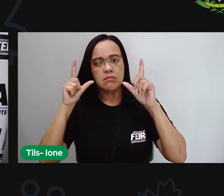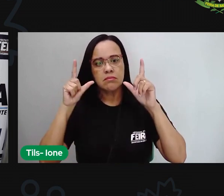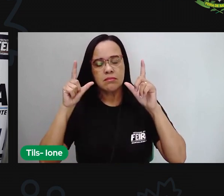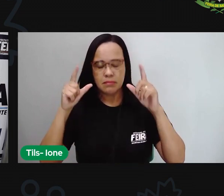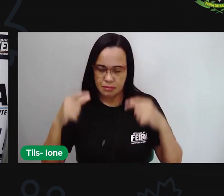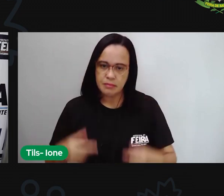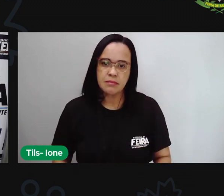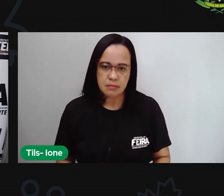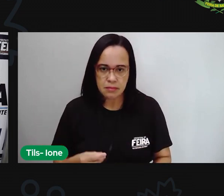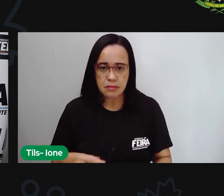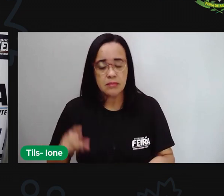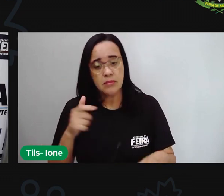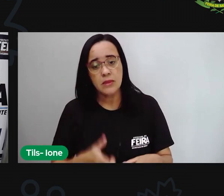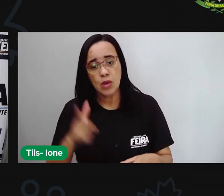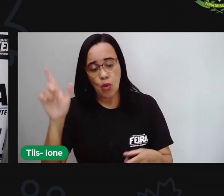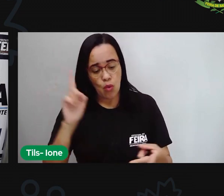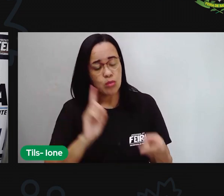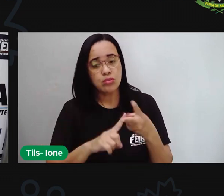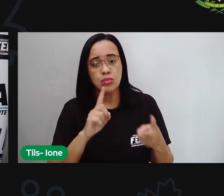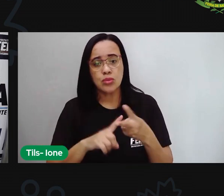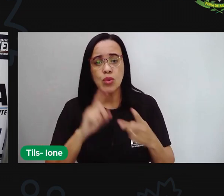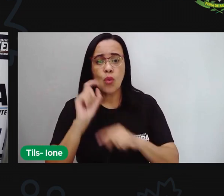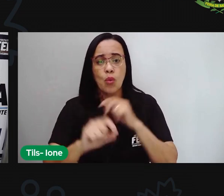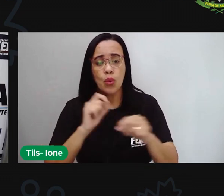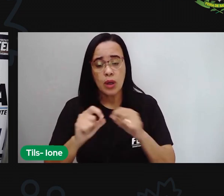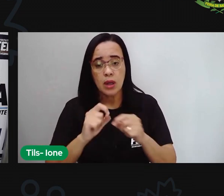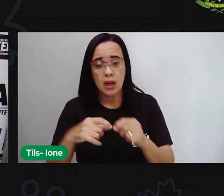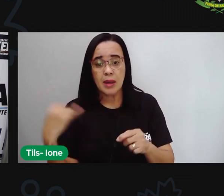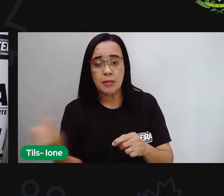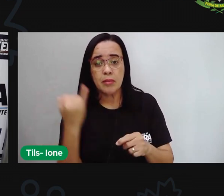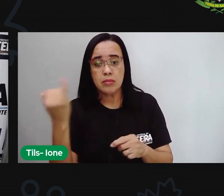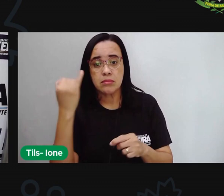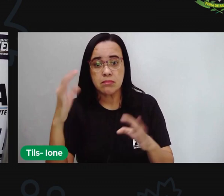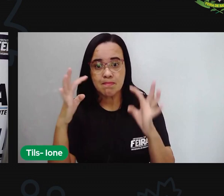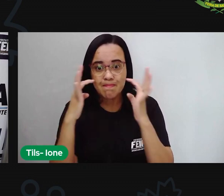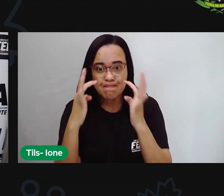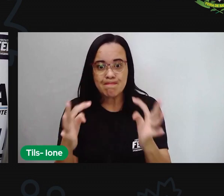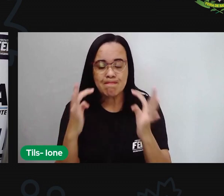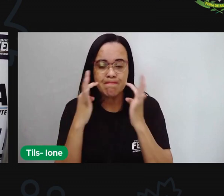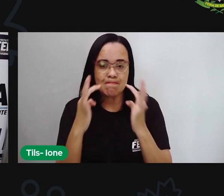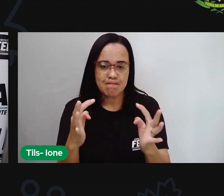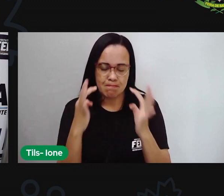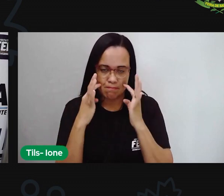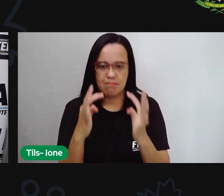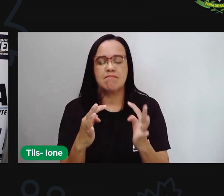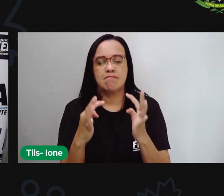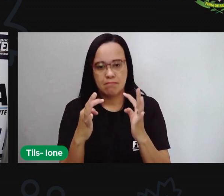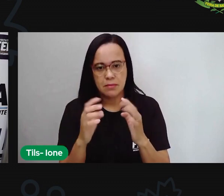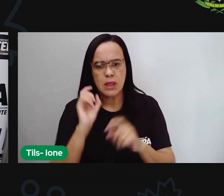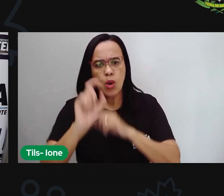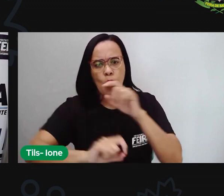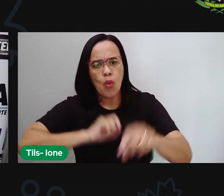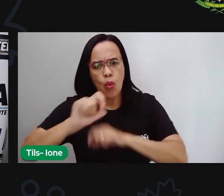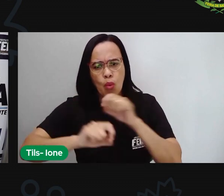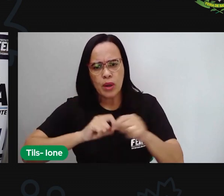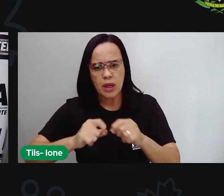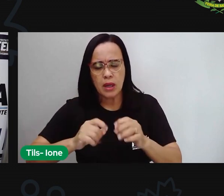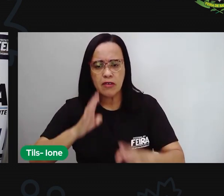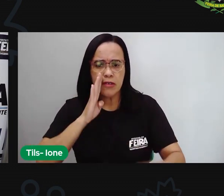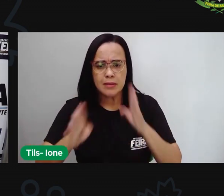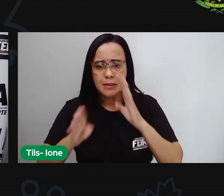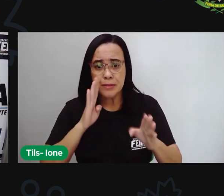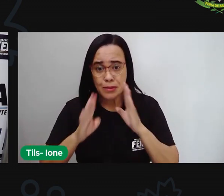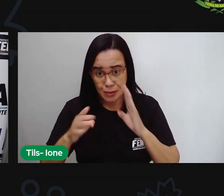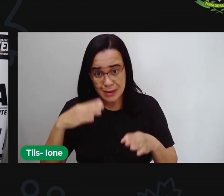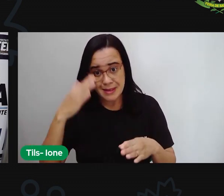importante né de termos atenção são os aí das redes sociais então existem aí pessoas